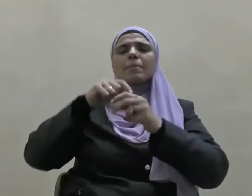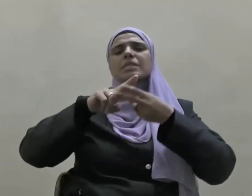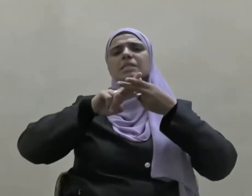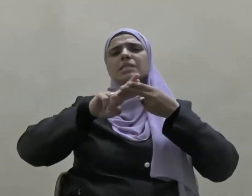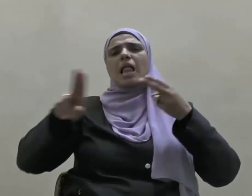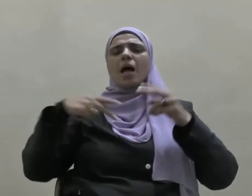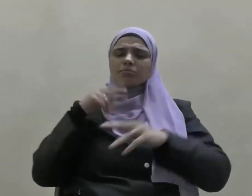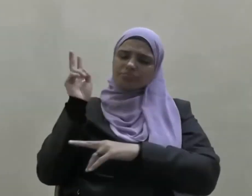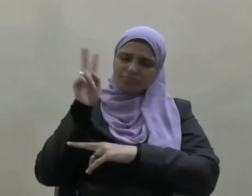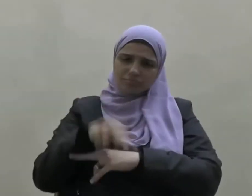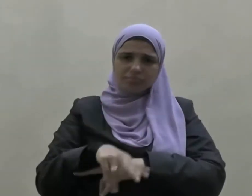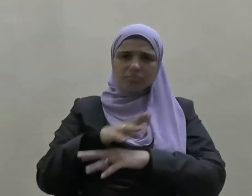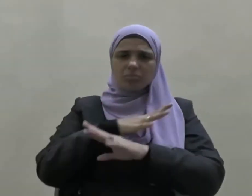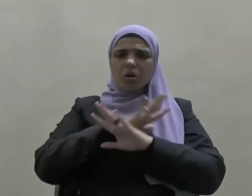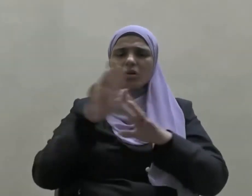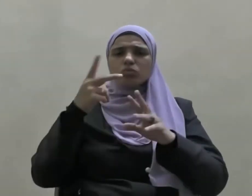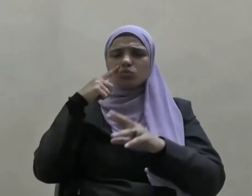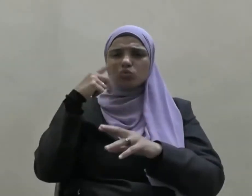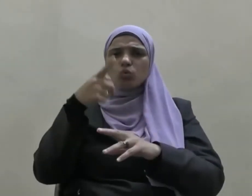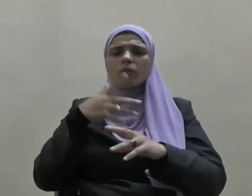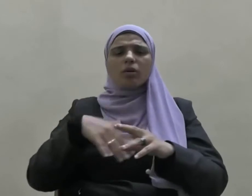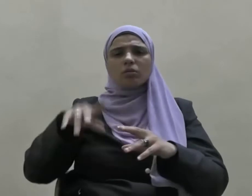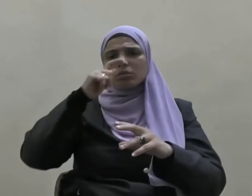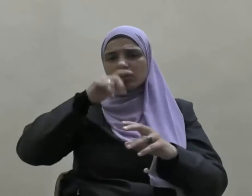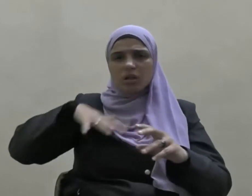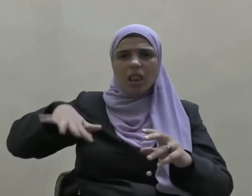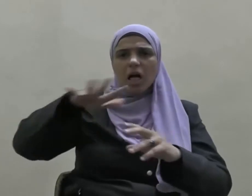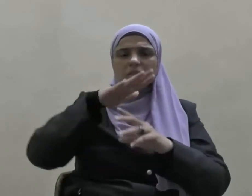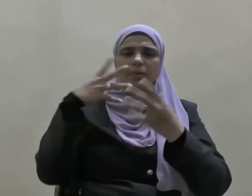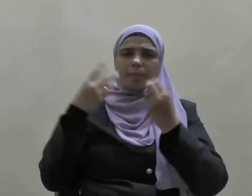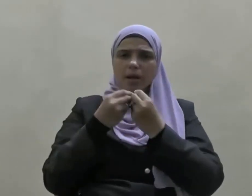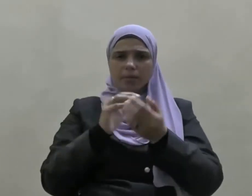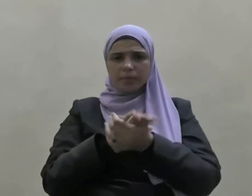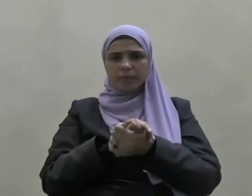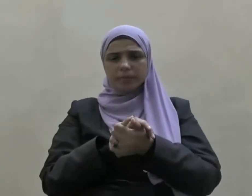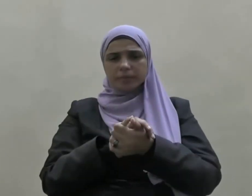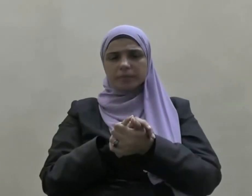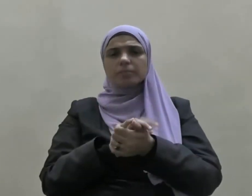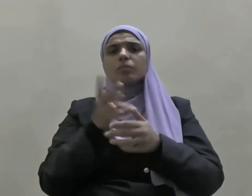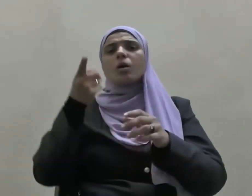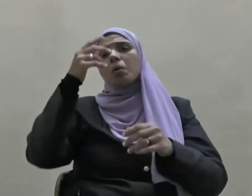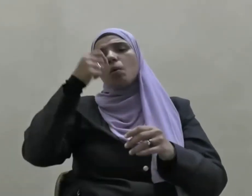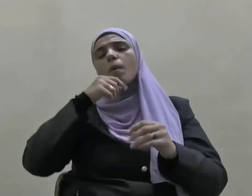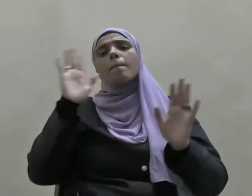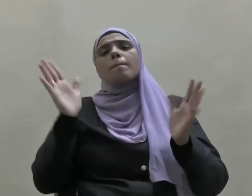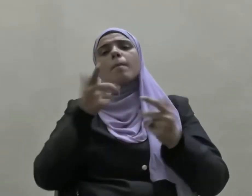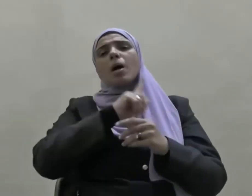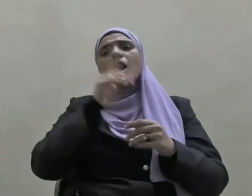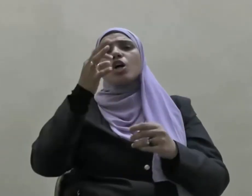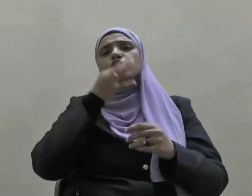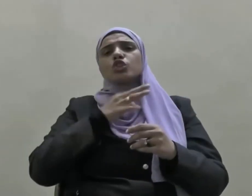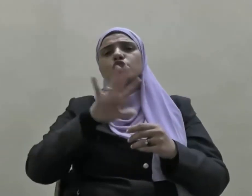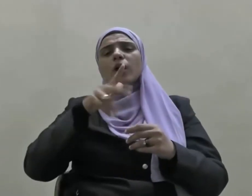ويركع ويركع من خلفه ومما لا شك فيه